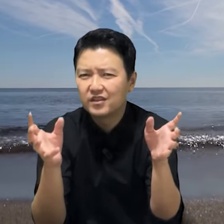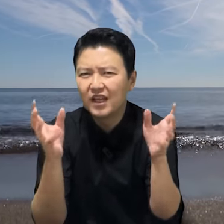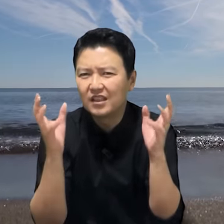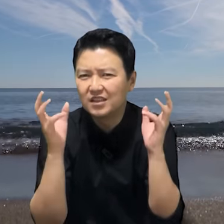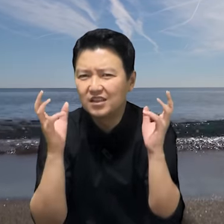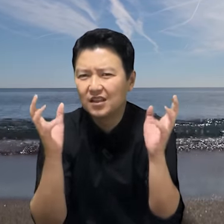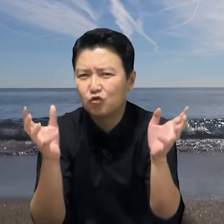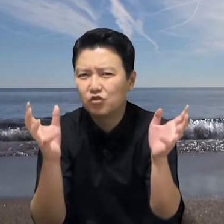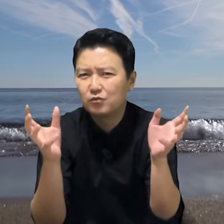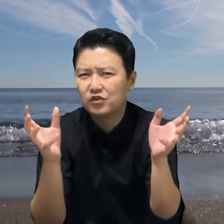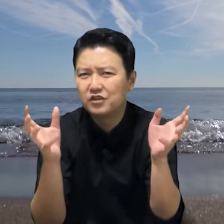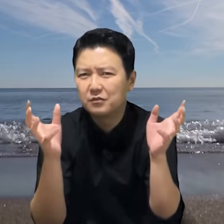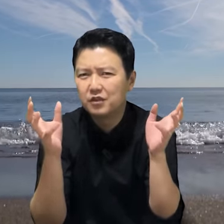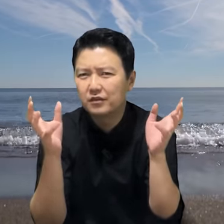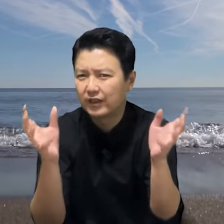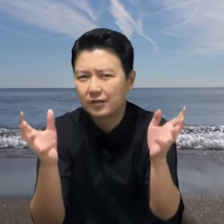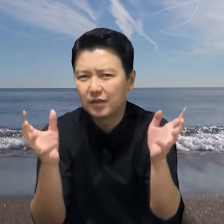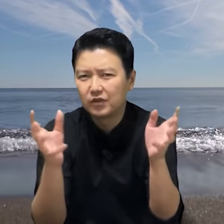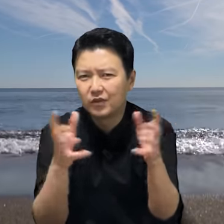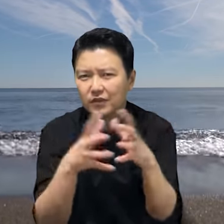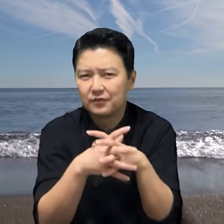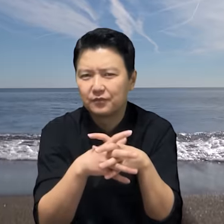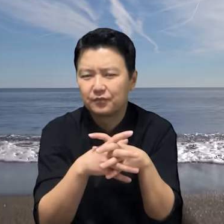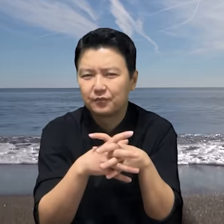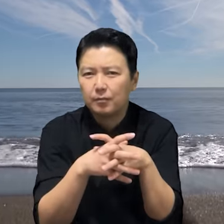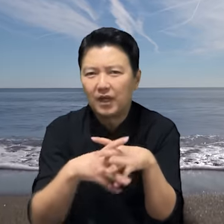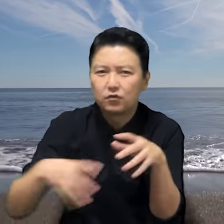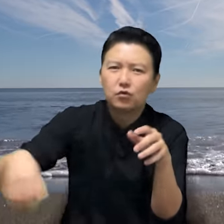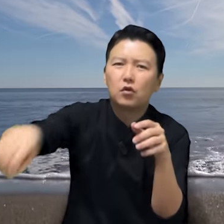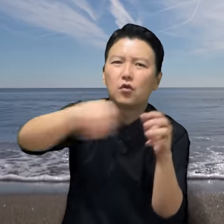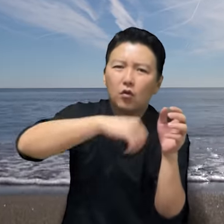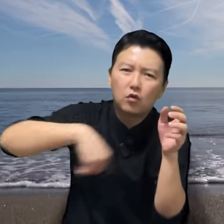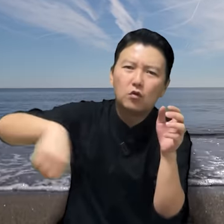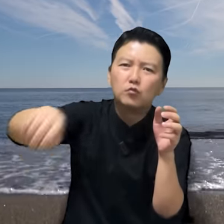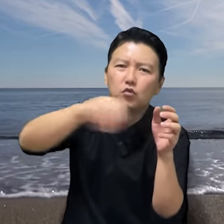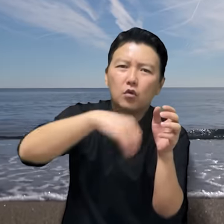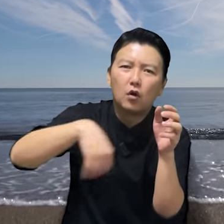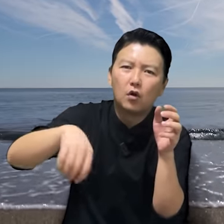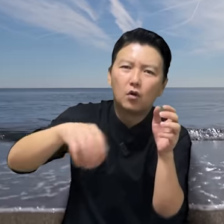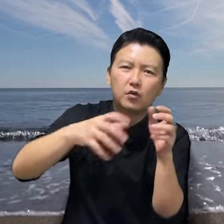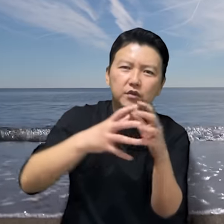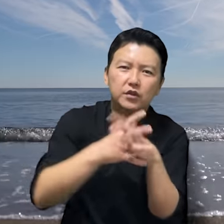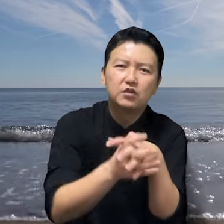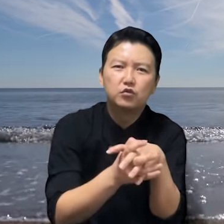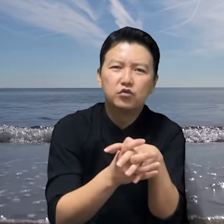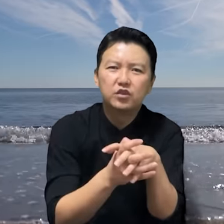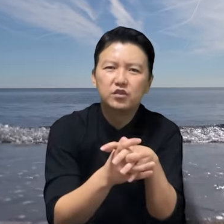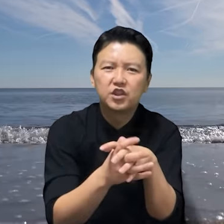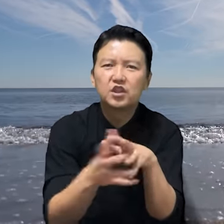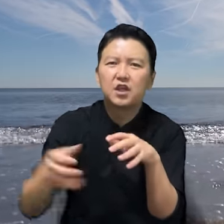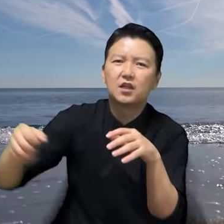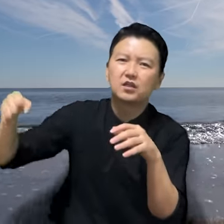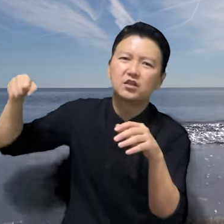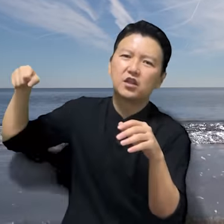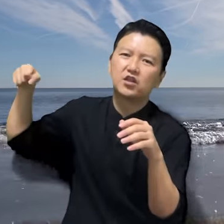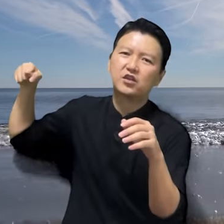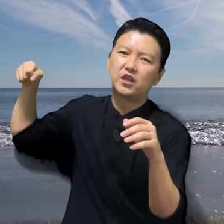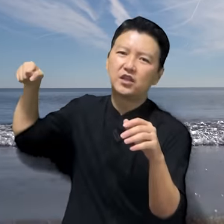싸늘한 웃음을 지으며 대답합니다. 밧줄로 꽁꽁 묶고 이어 룰린은 시카를 그냥 경찰이